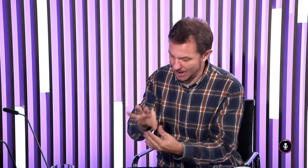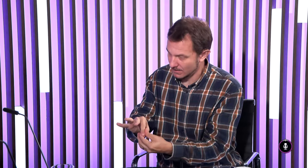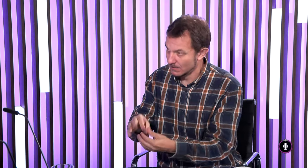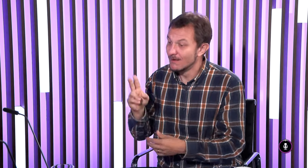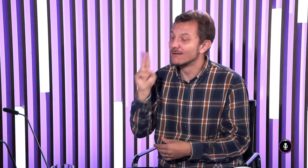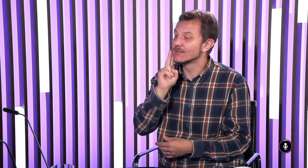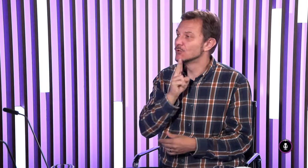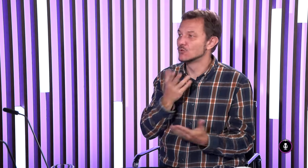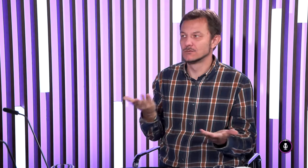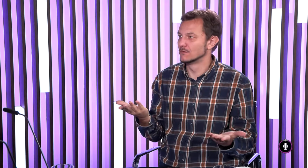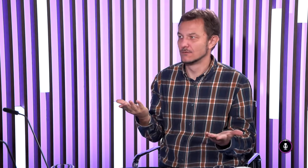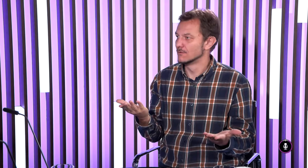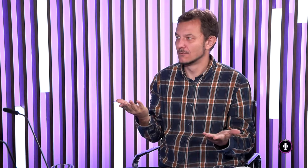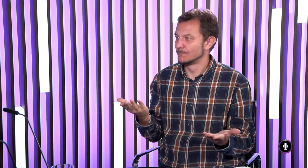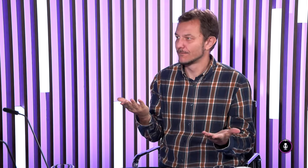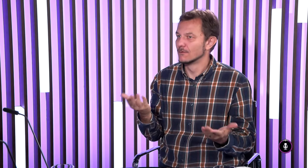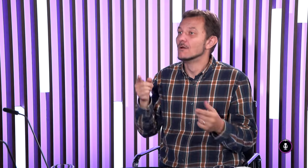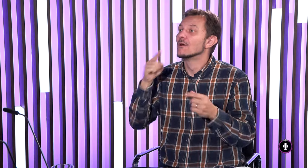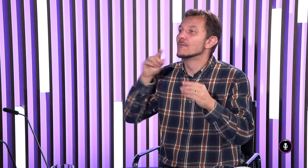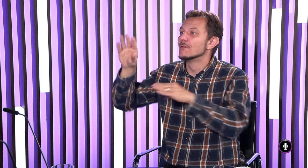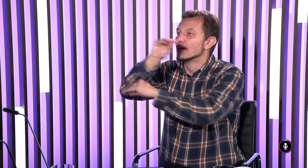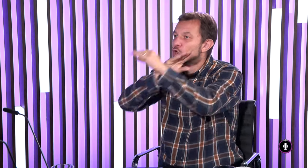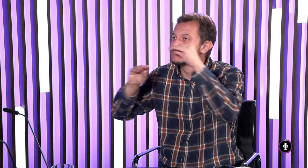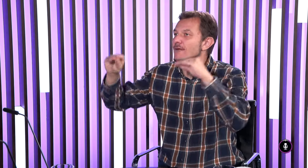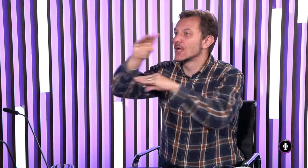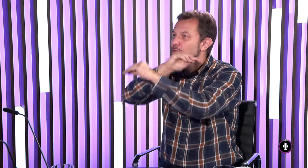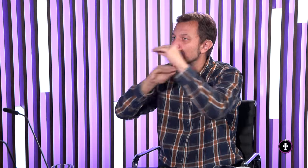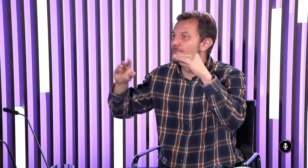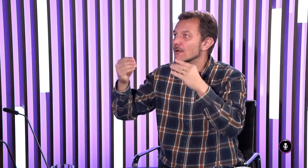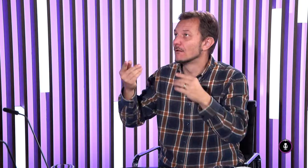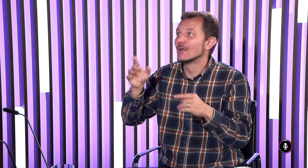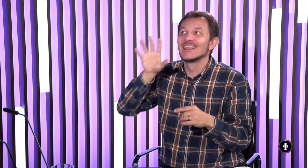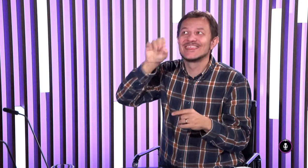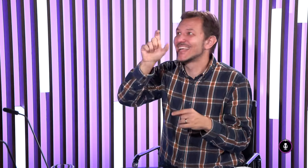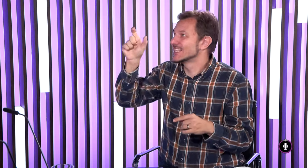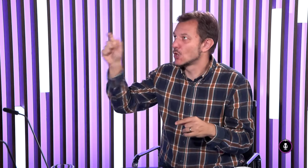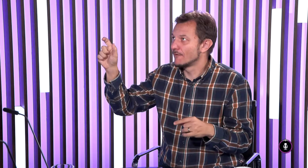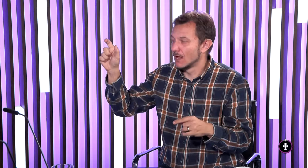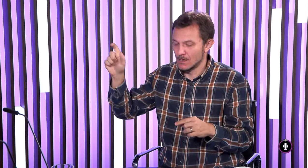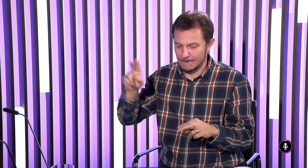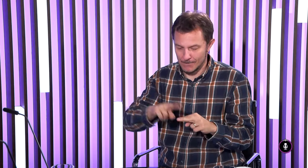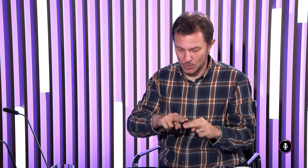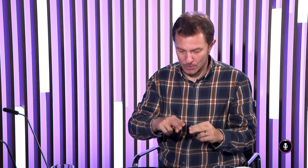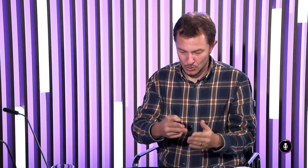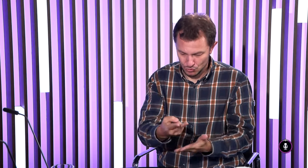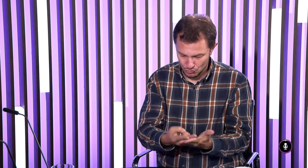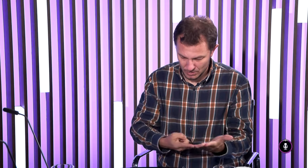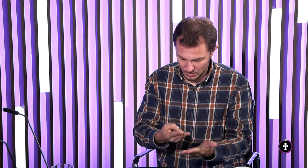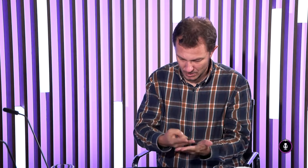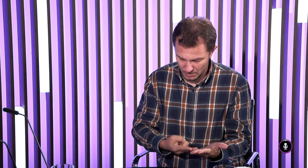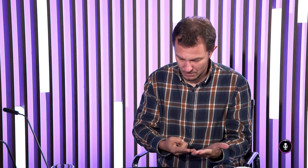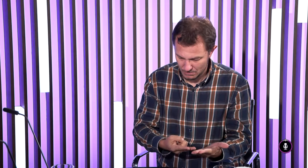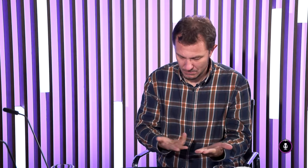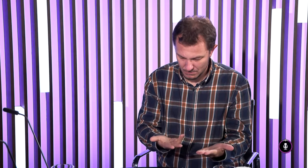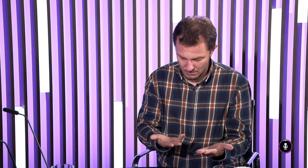uvažuje, že to súvisí tento význam, ale nepočujúci práve tento podnet nemajú ani toho, čo sa druhý okolo ľudia